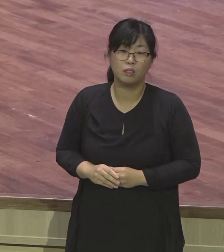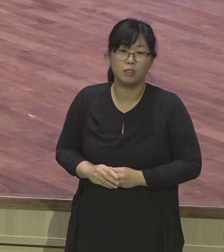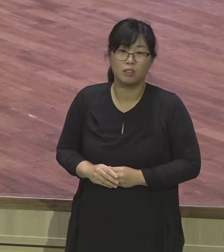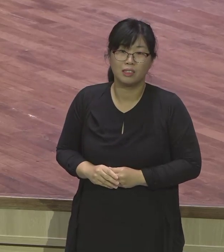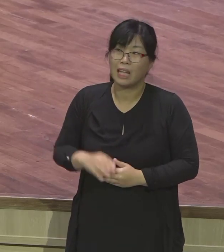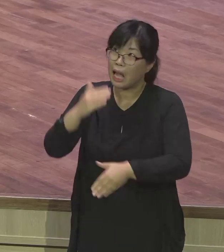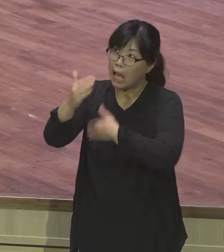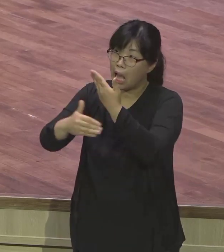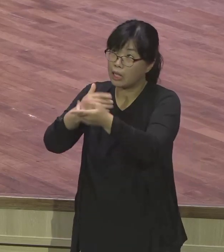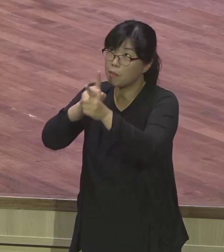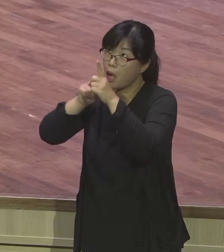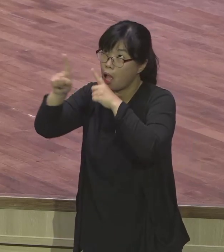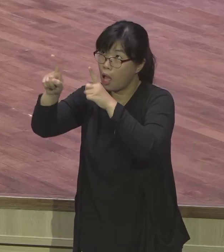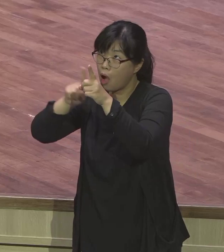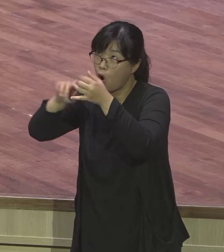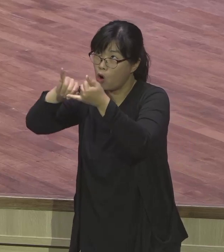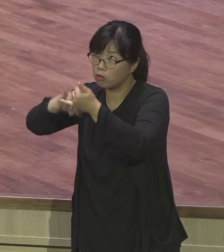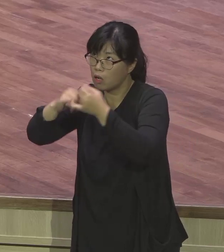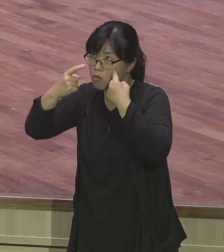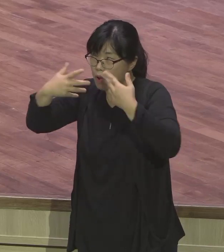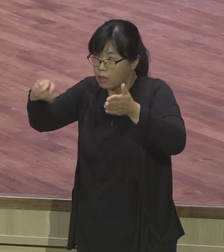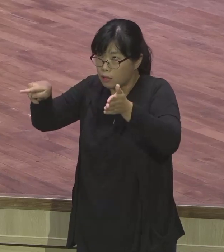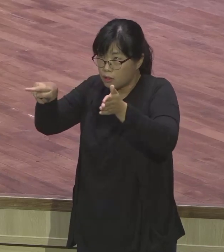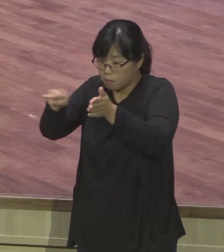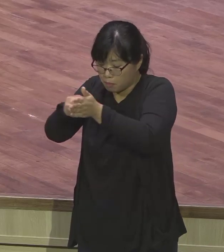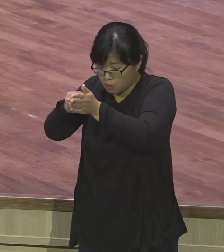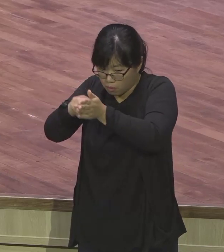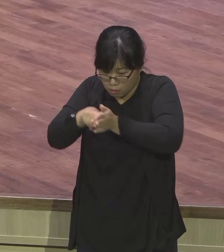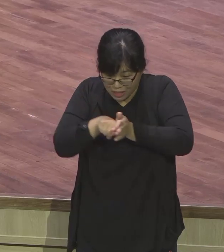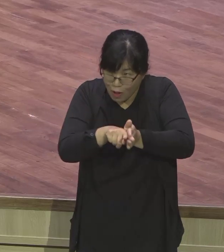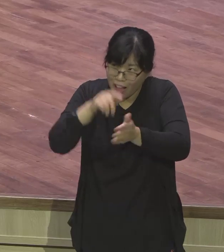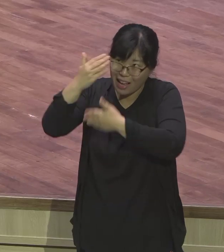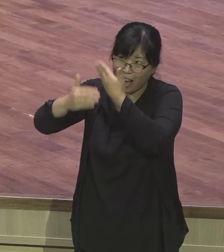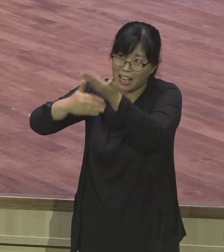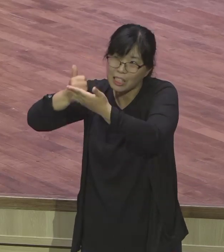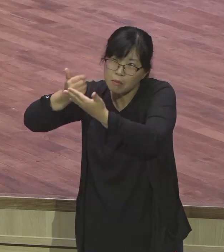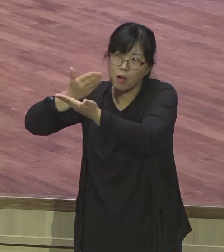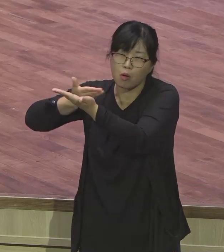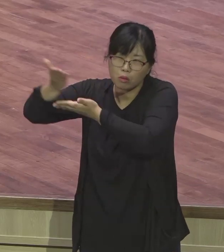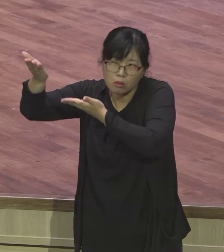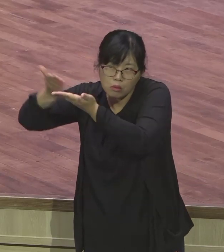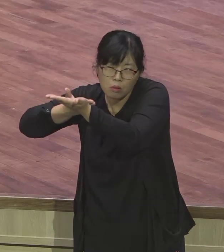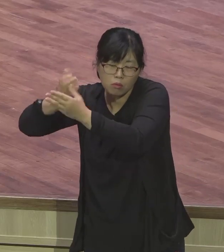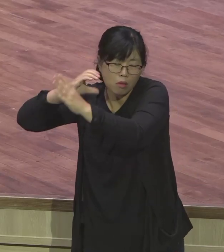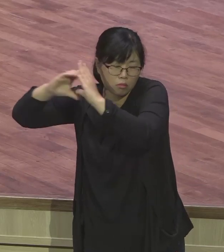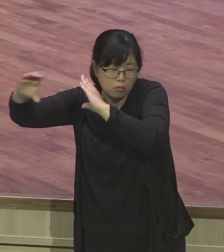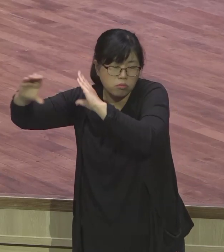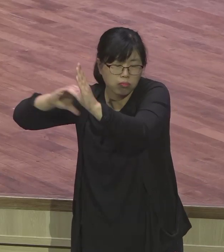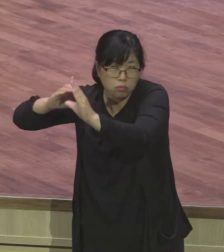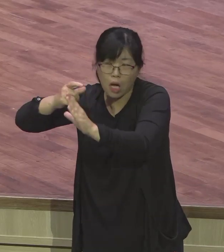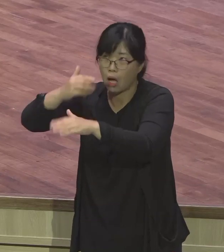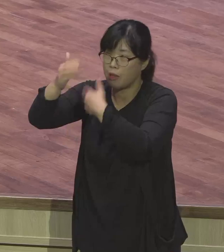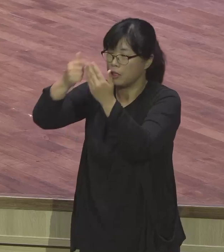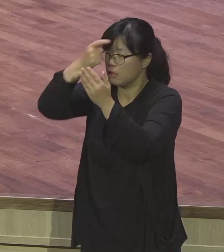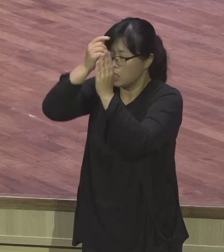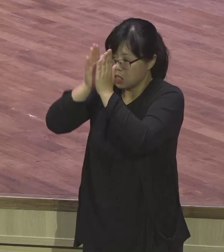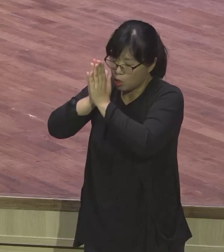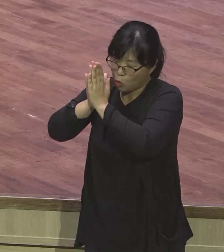말씀이 그 속에 있었다면 하나님과 교제했단 말이에요. 하나님과 대화했단 말이에요. 하나님과 기도했단 말이에요. 하나님의 음성을 들었단